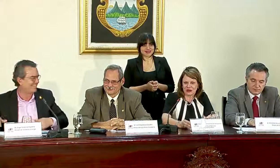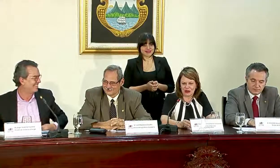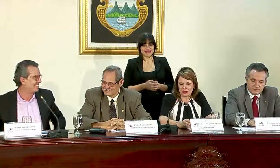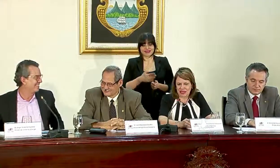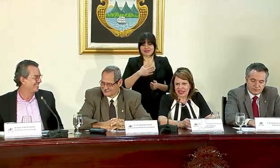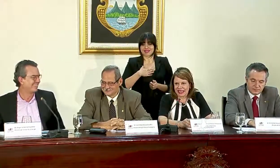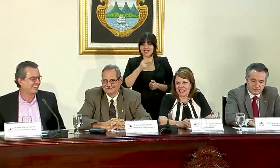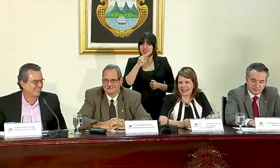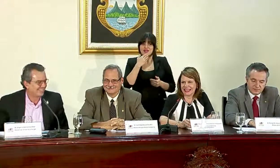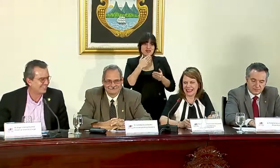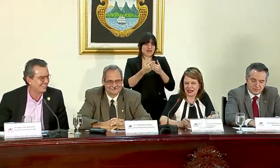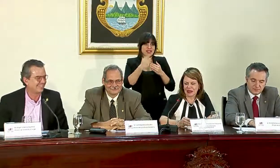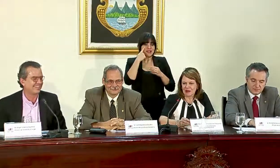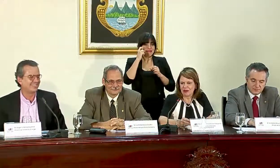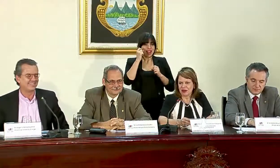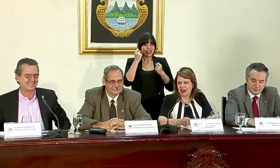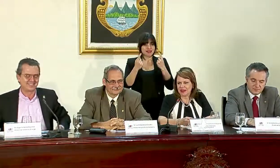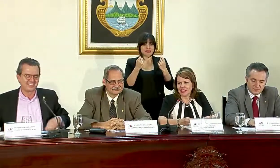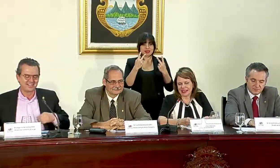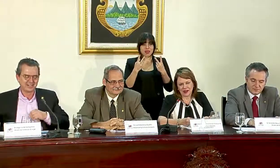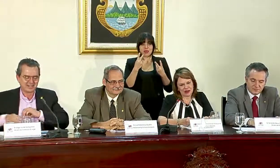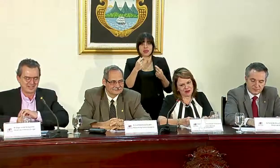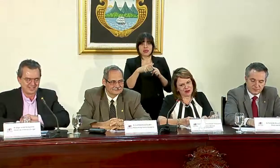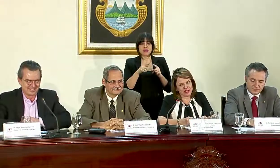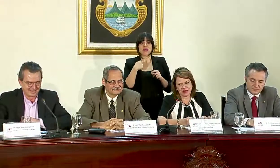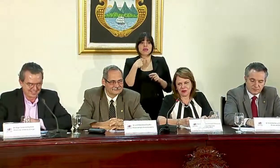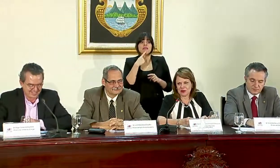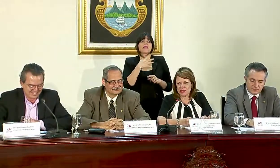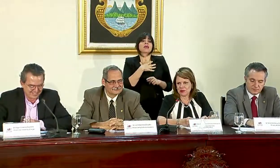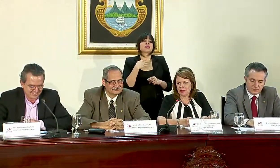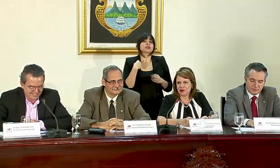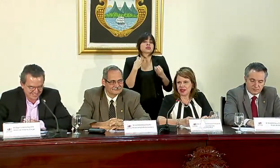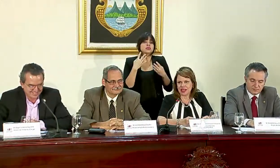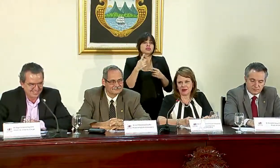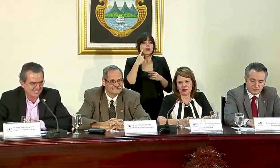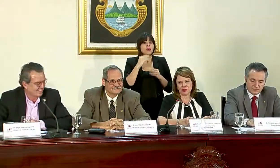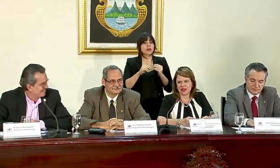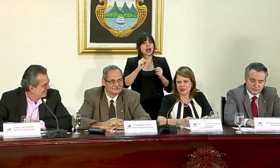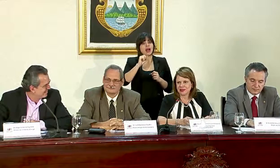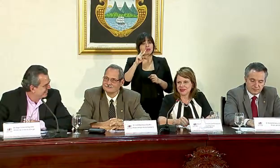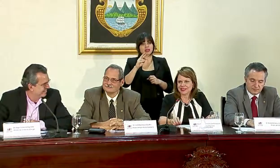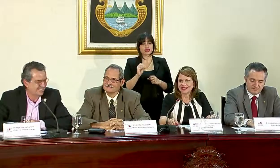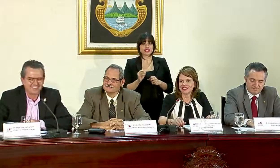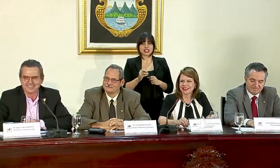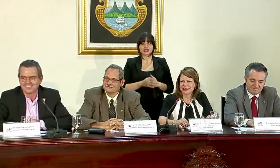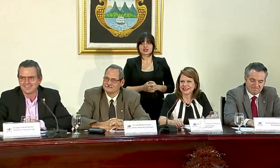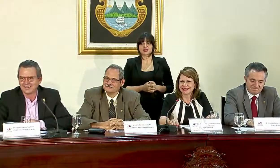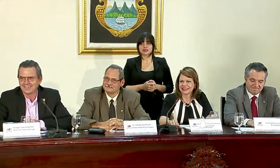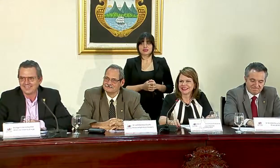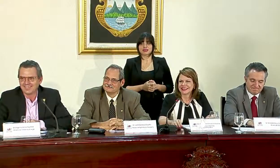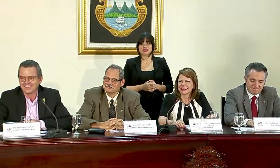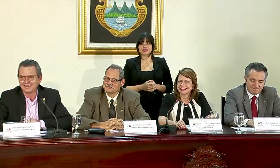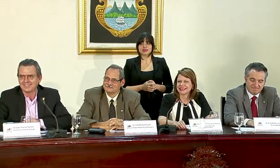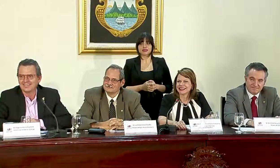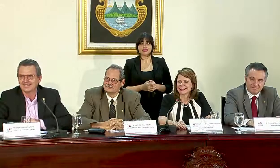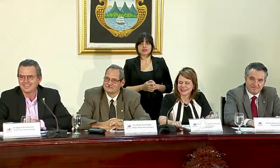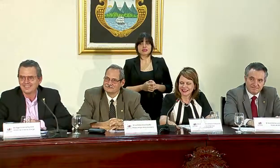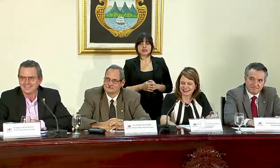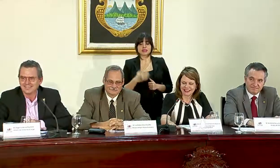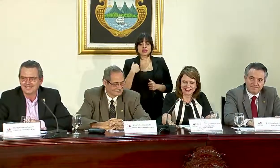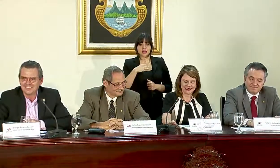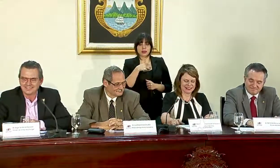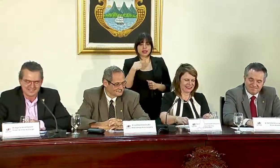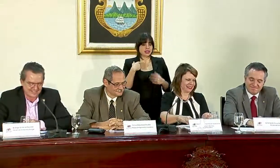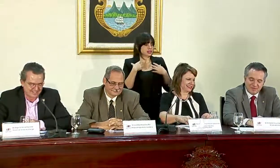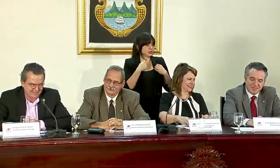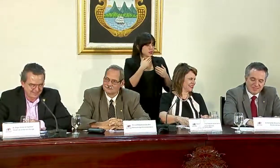Yo no soy buena, pero la verdad que lo que me gustaría mucho es que por lo menos ganáramos 2-0. Ok. Señor Ministro de Salud, buenas